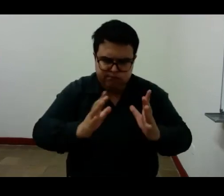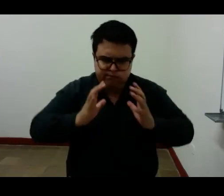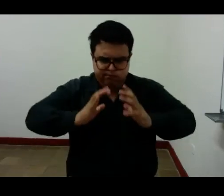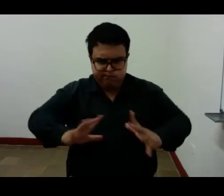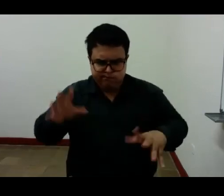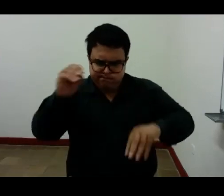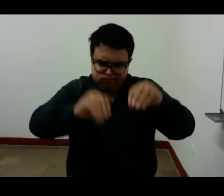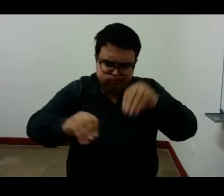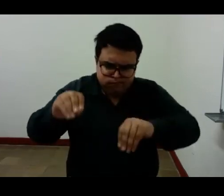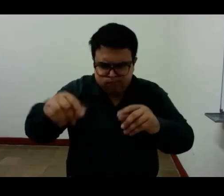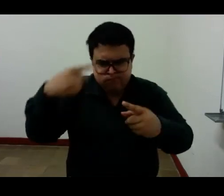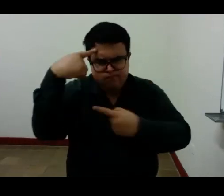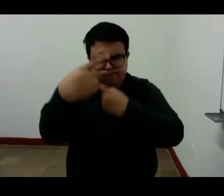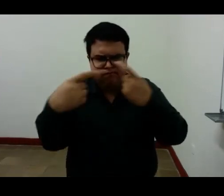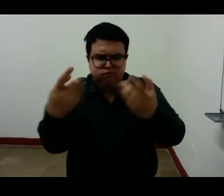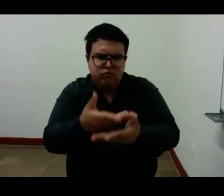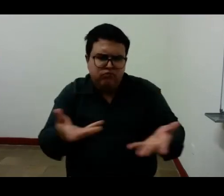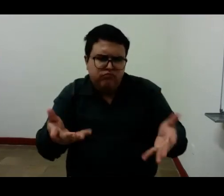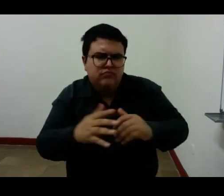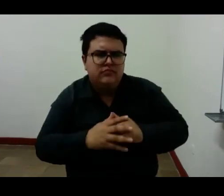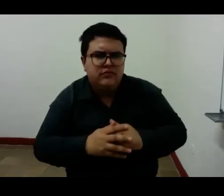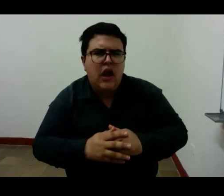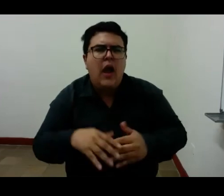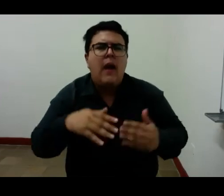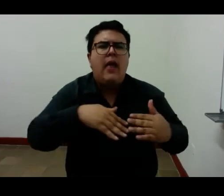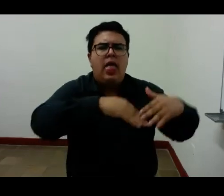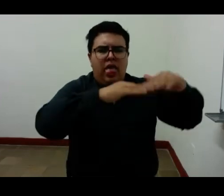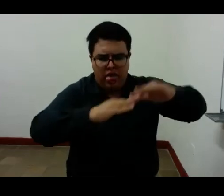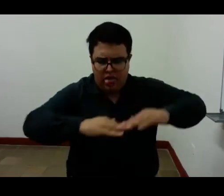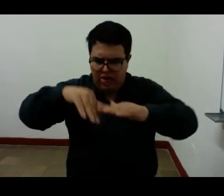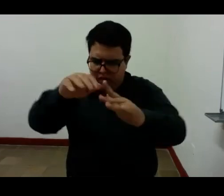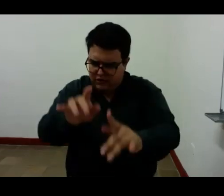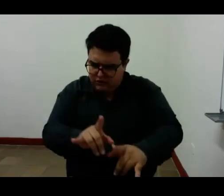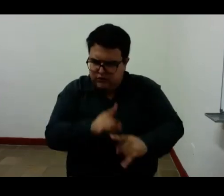como el fluido de las sensaciones